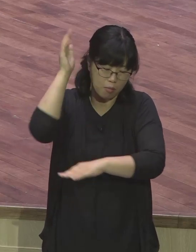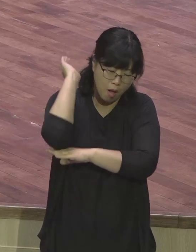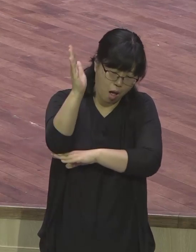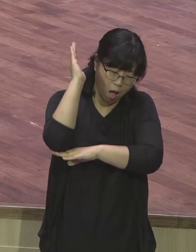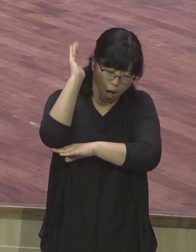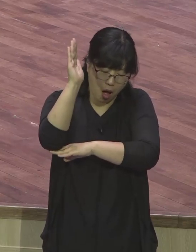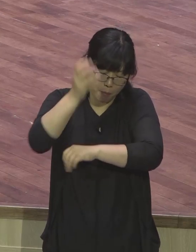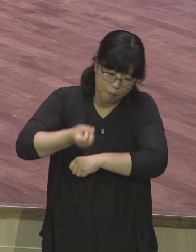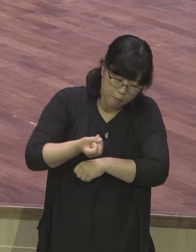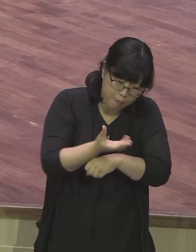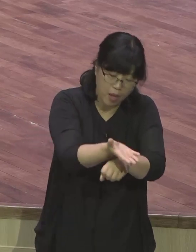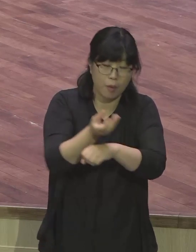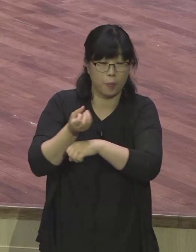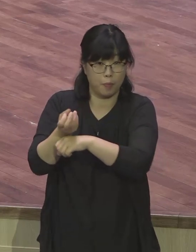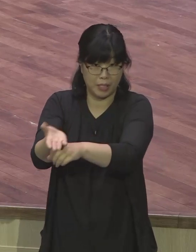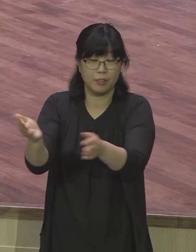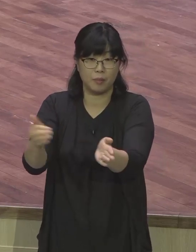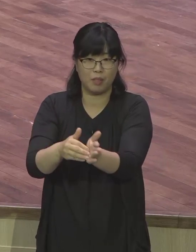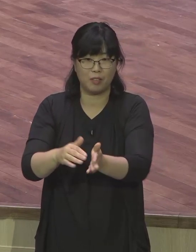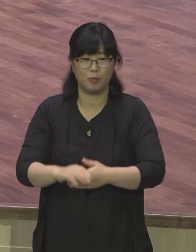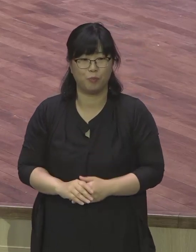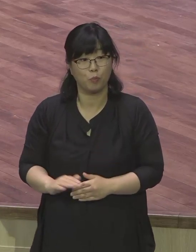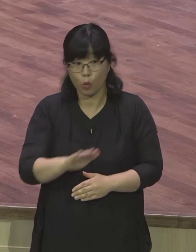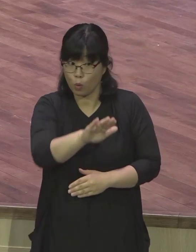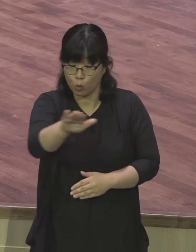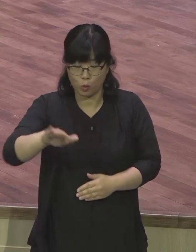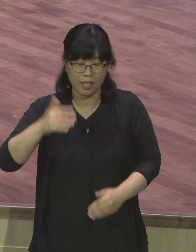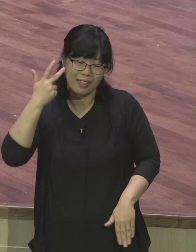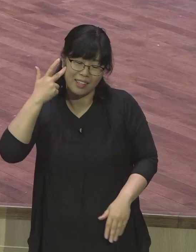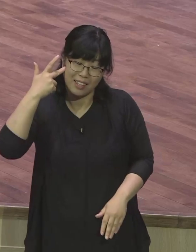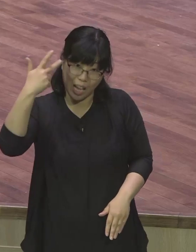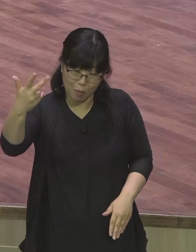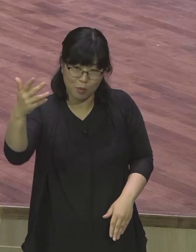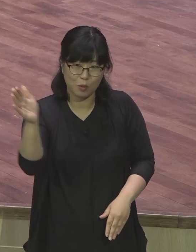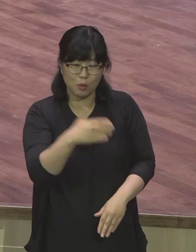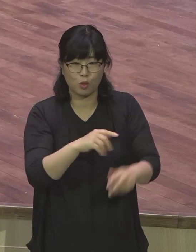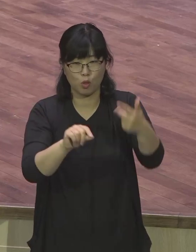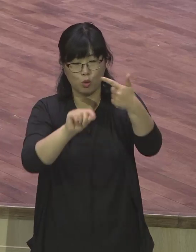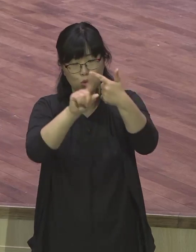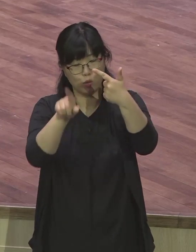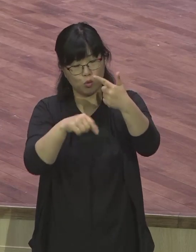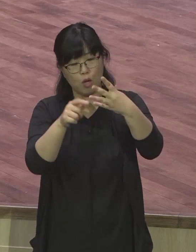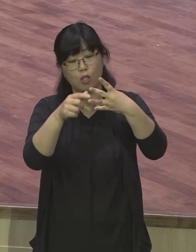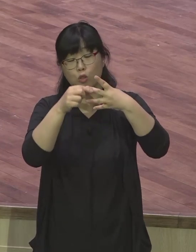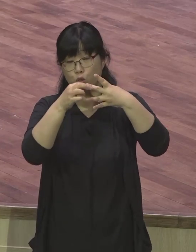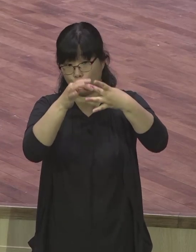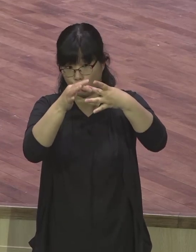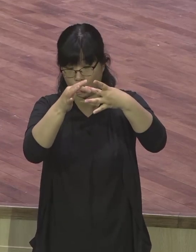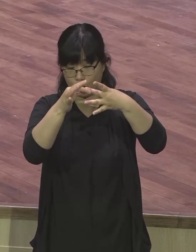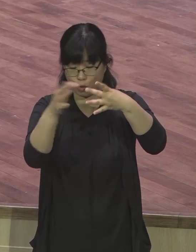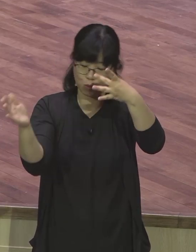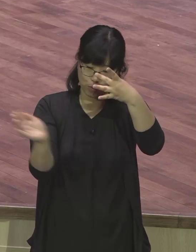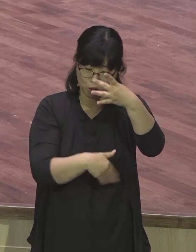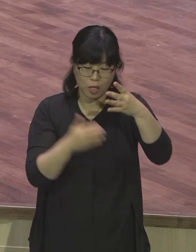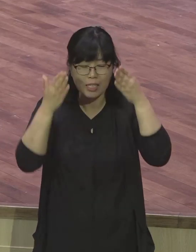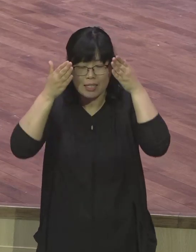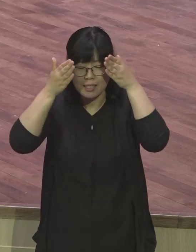집중신학원에 집중신학원을 시작합니다 교구의 많은 사역자분들이 이번 집중신학원을 통해서 다시금